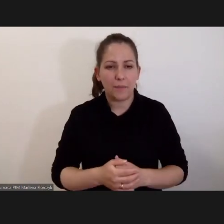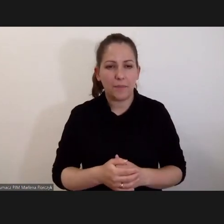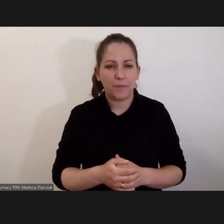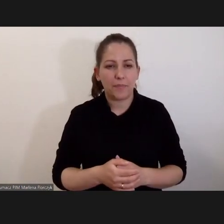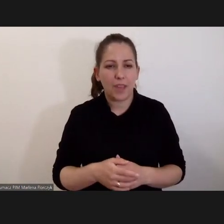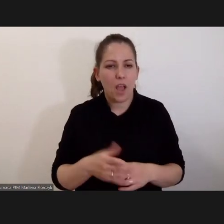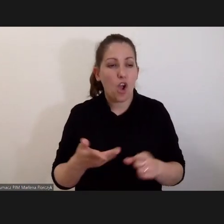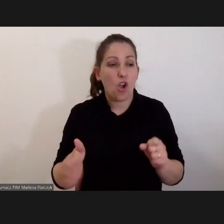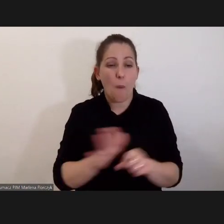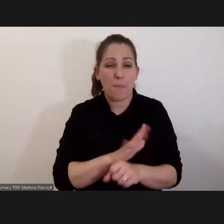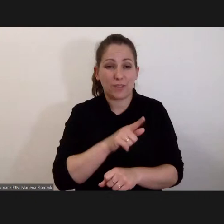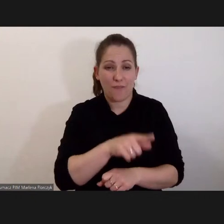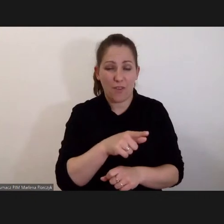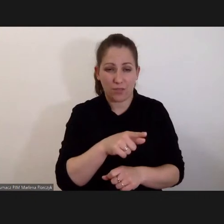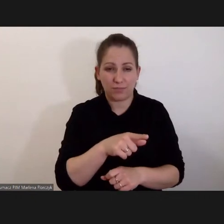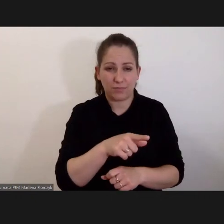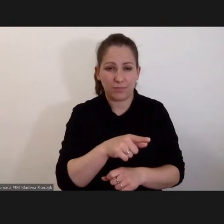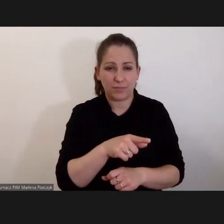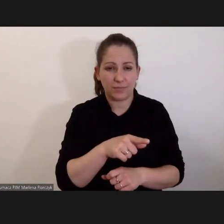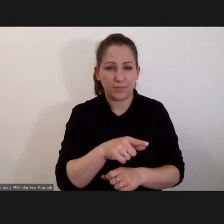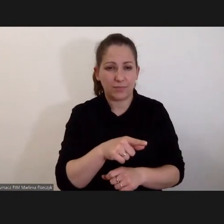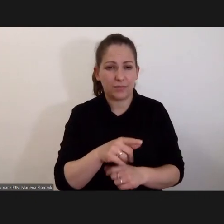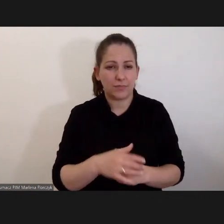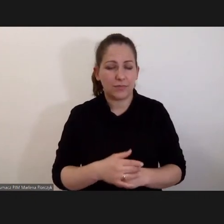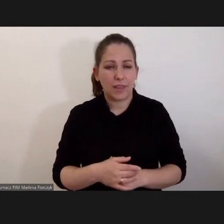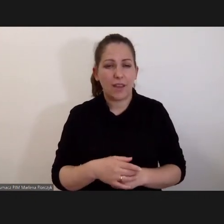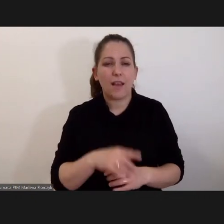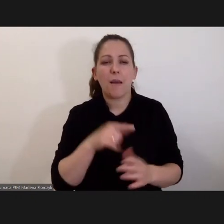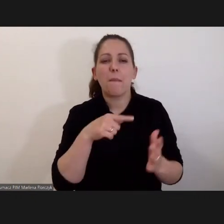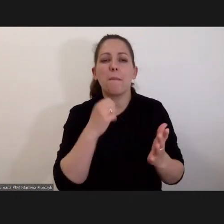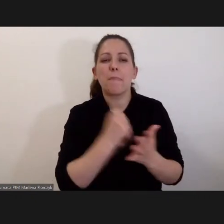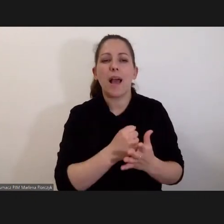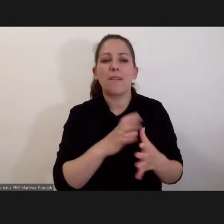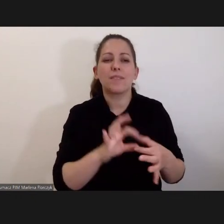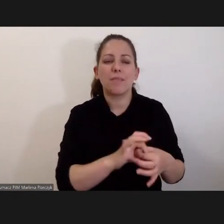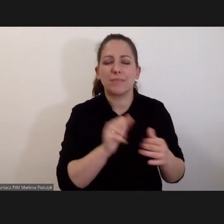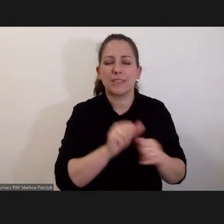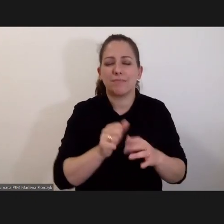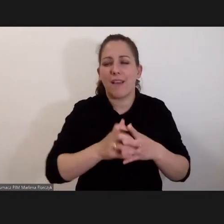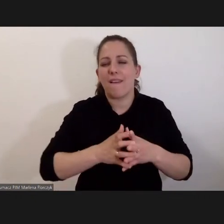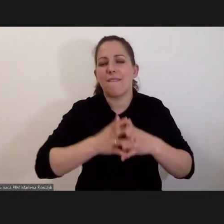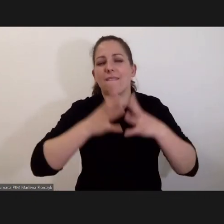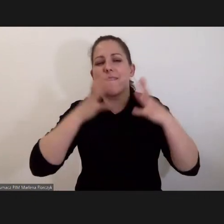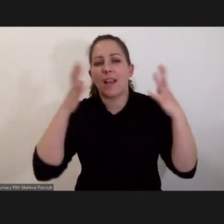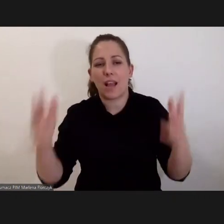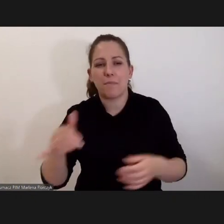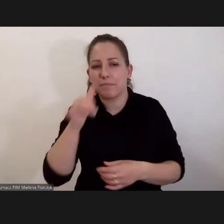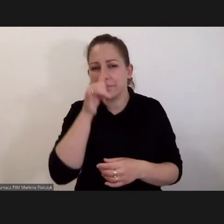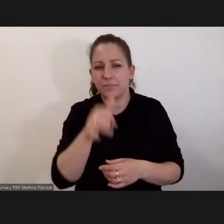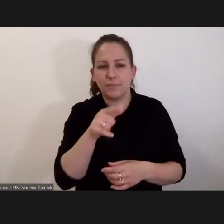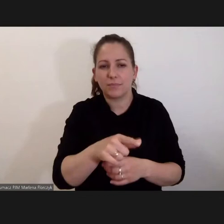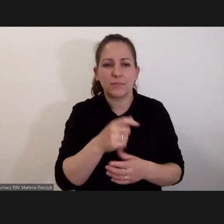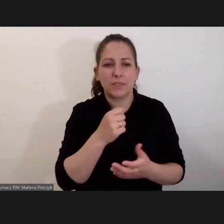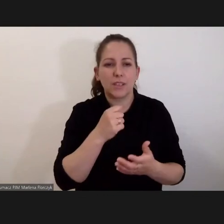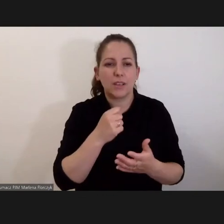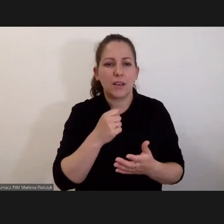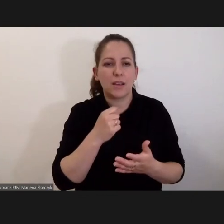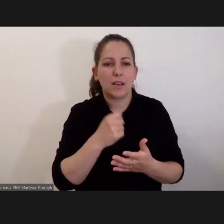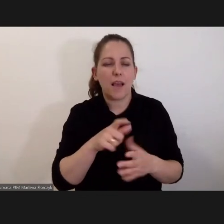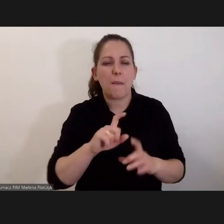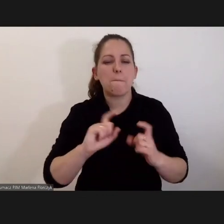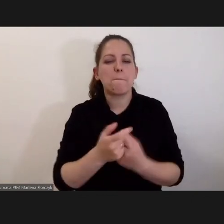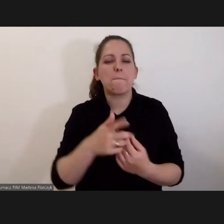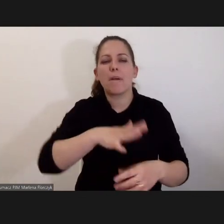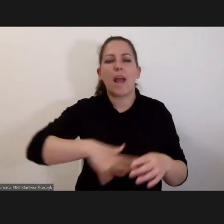Więc kompleksowość tych spraw, również złożoności prawnej tego, jest tak wielka, że tego się nie da porównać z jedną sprawą, która się na poziomie krajowym